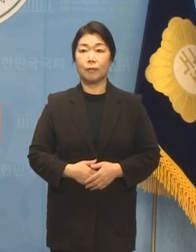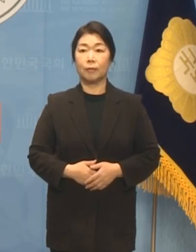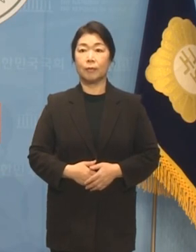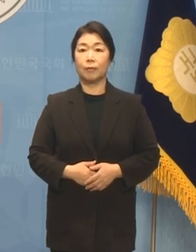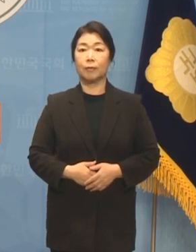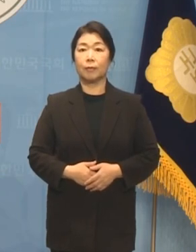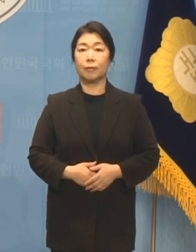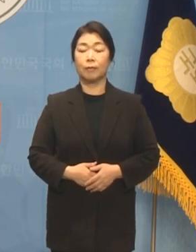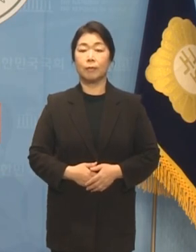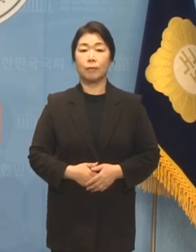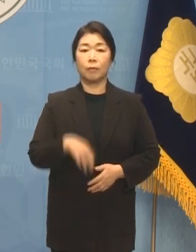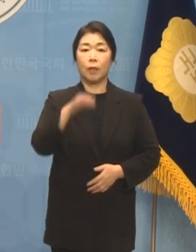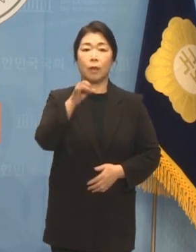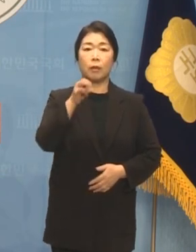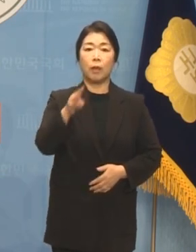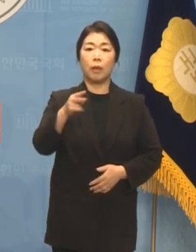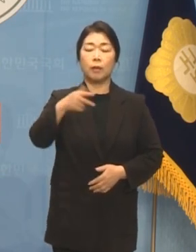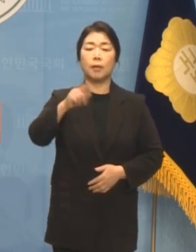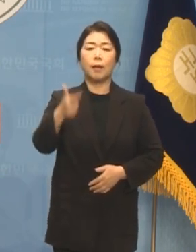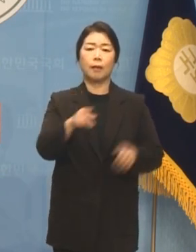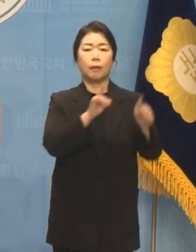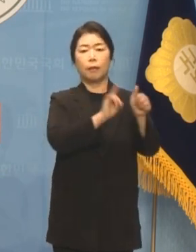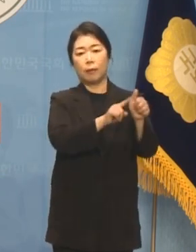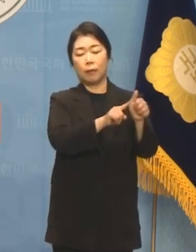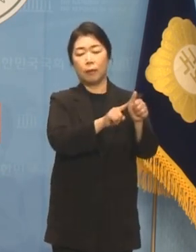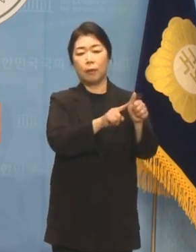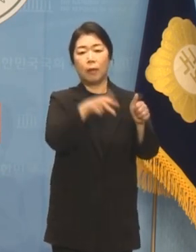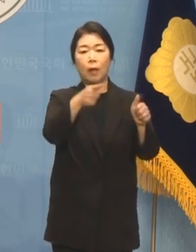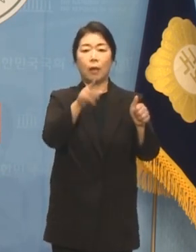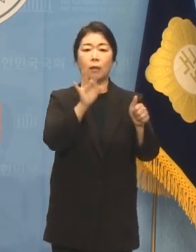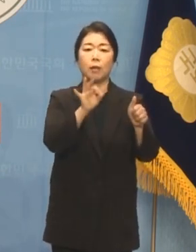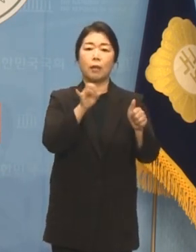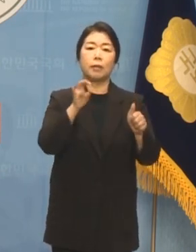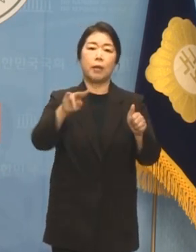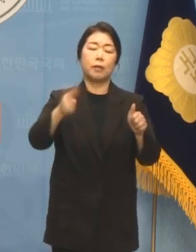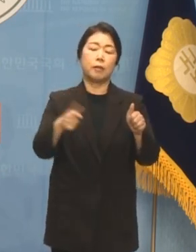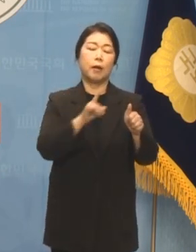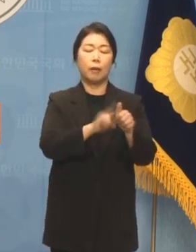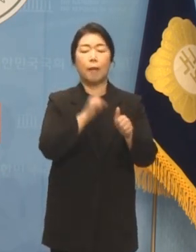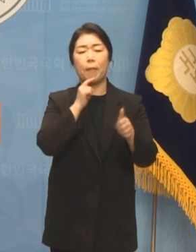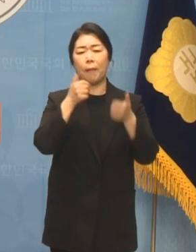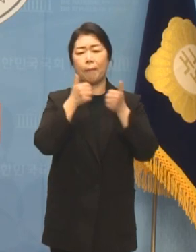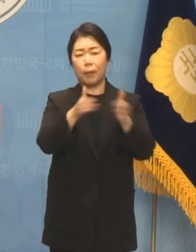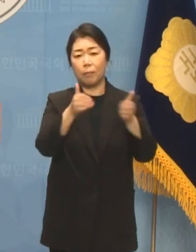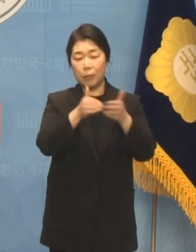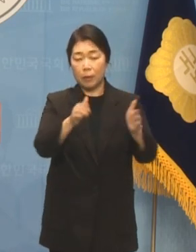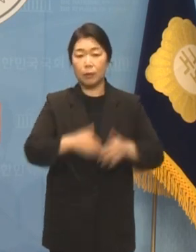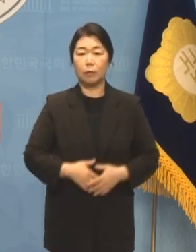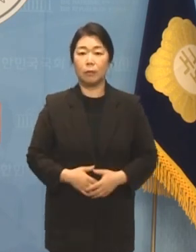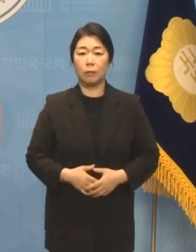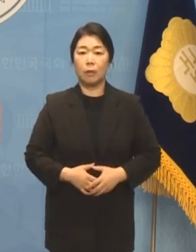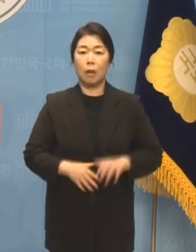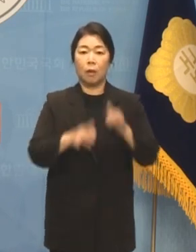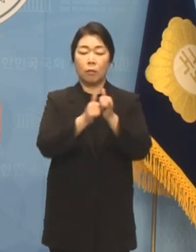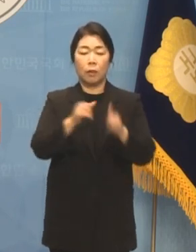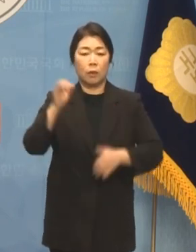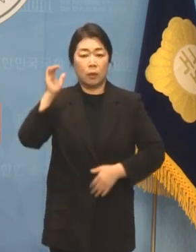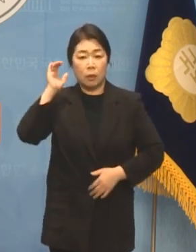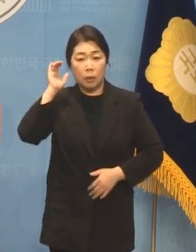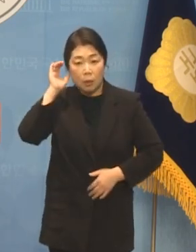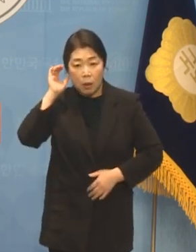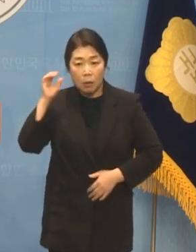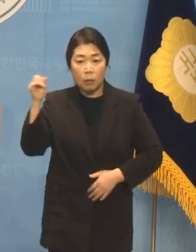예찬 대장경, 장해찬 후보의 끝없는 막말, 국민께서 언제까지 들어야 합니까?